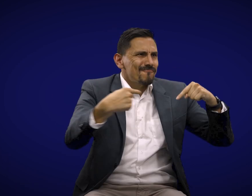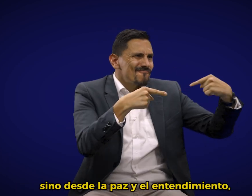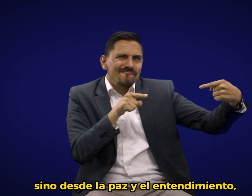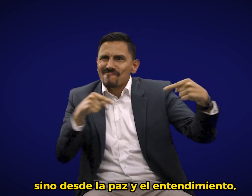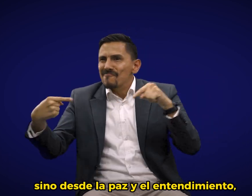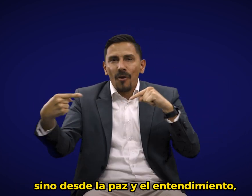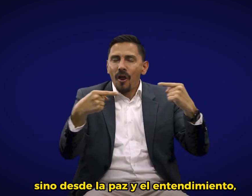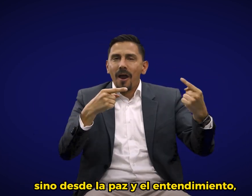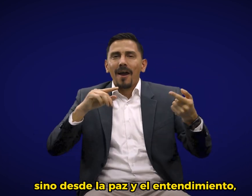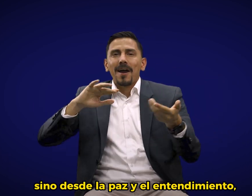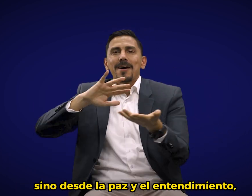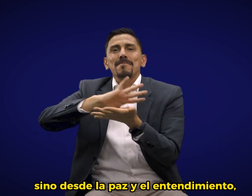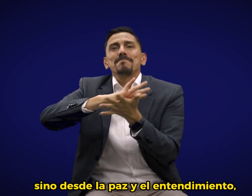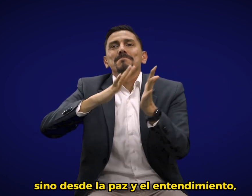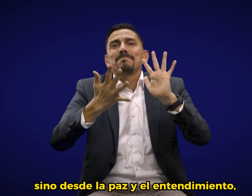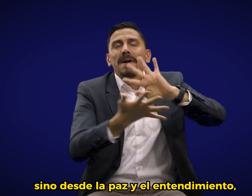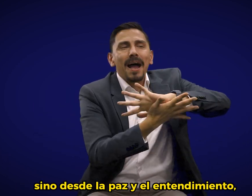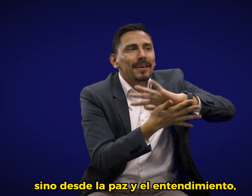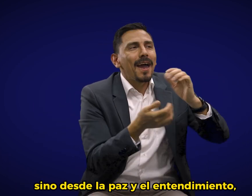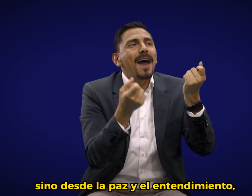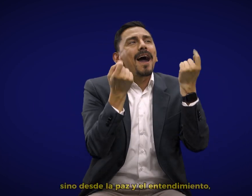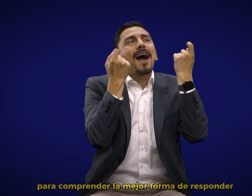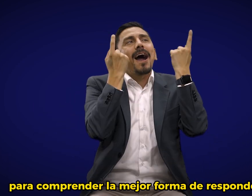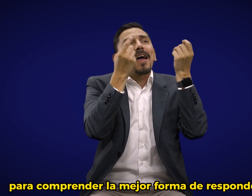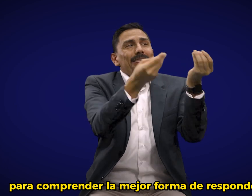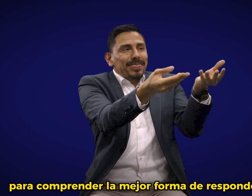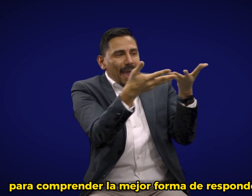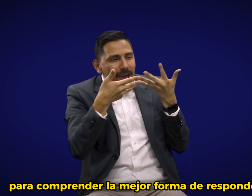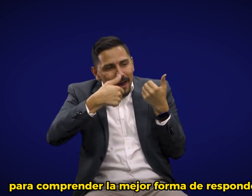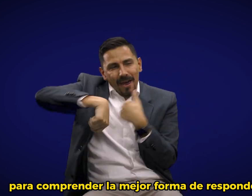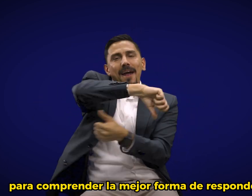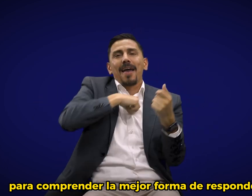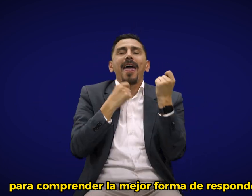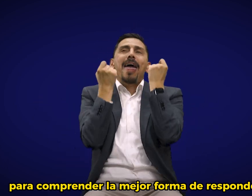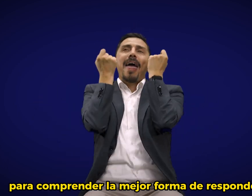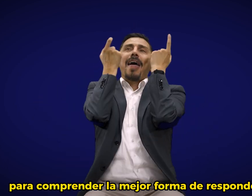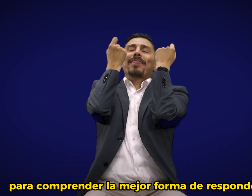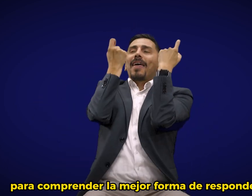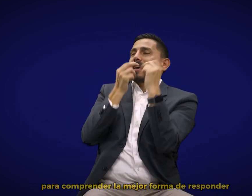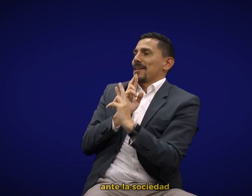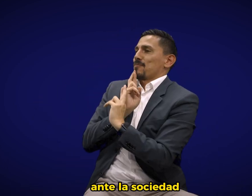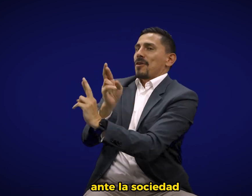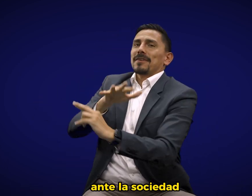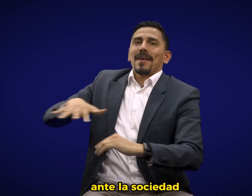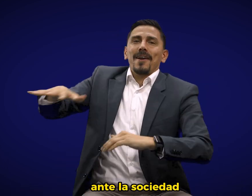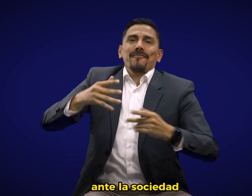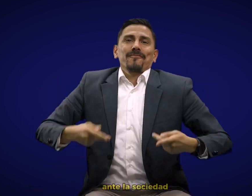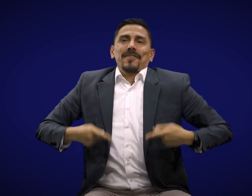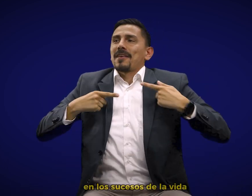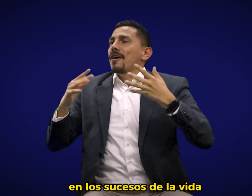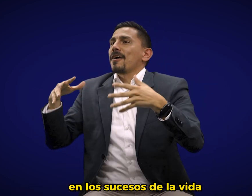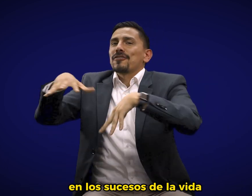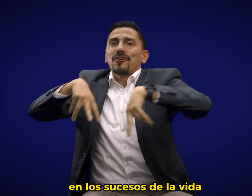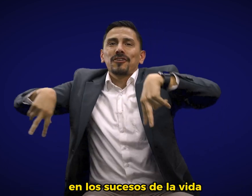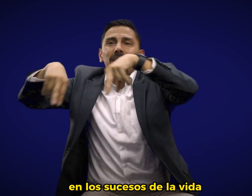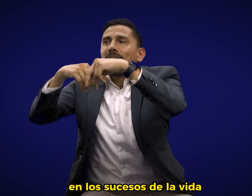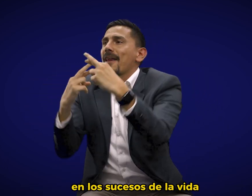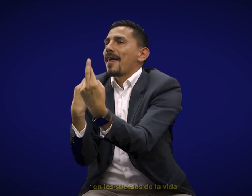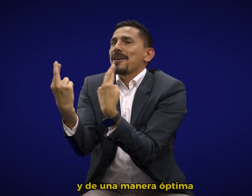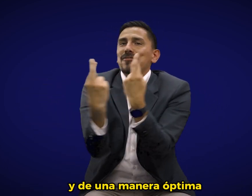¿Qué educación vida? ¿Qué hablar de educación vida? En los sucesos de la vida y de